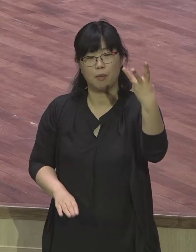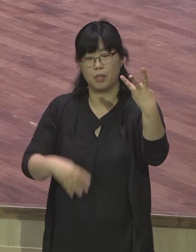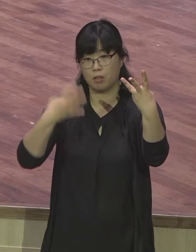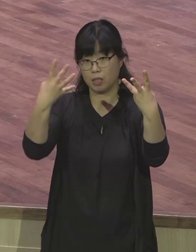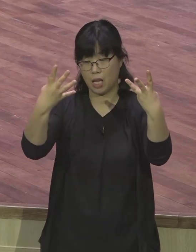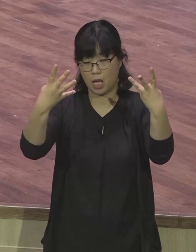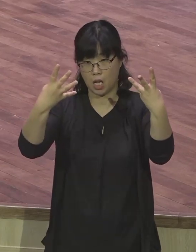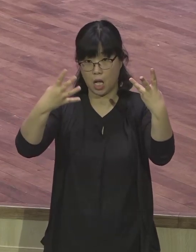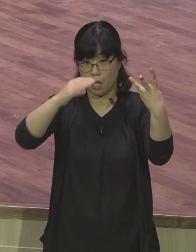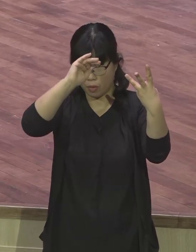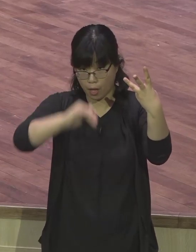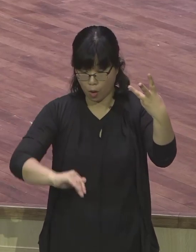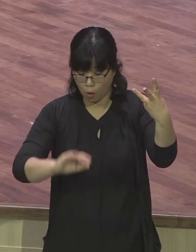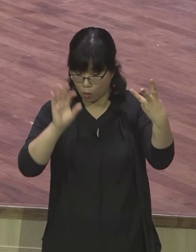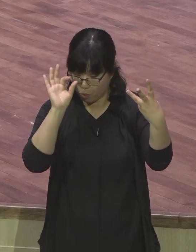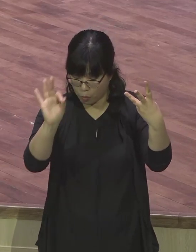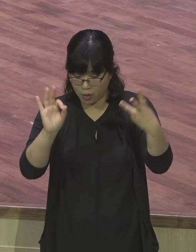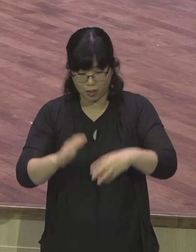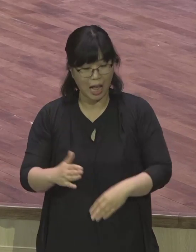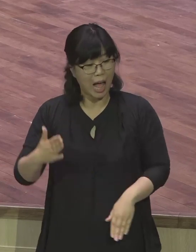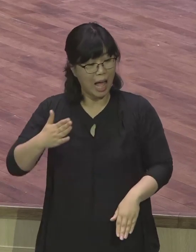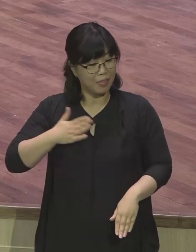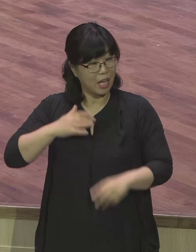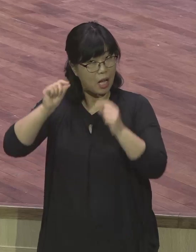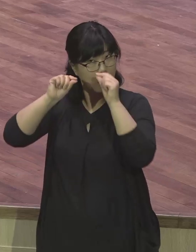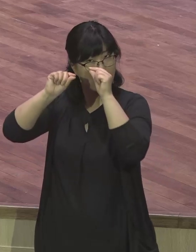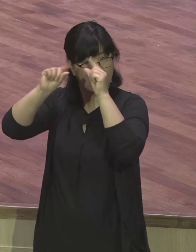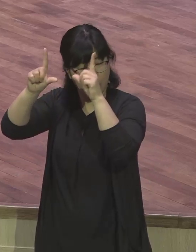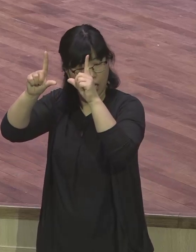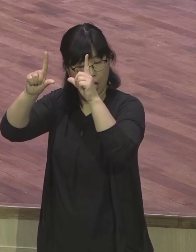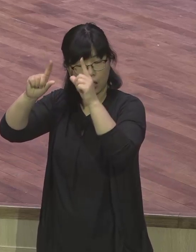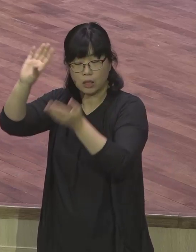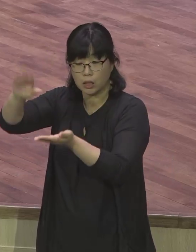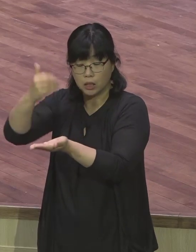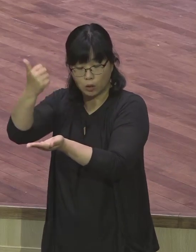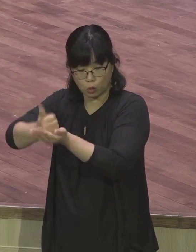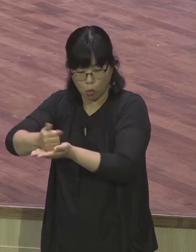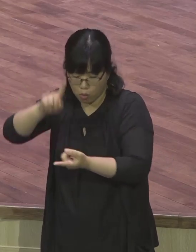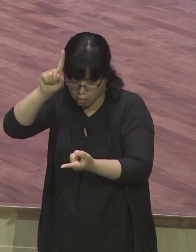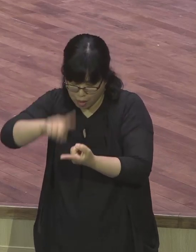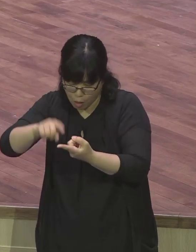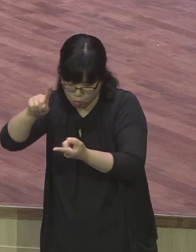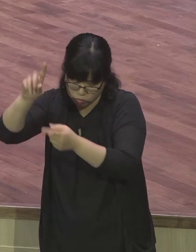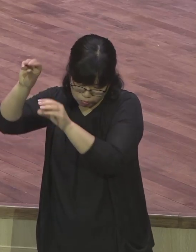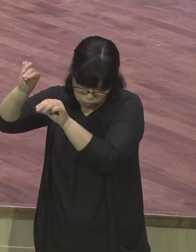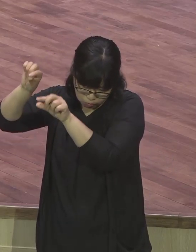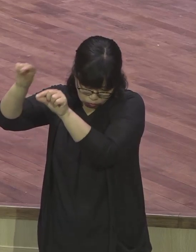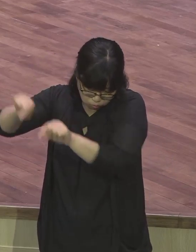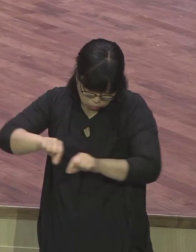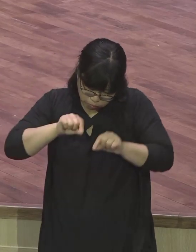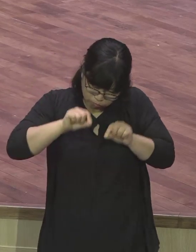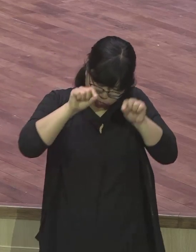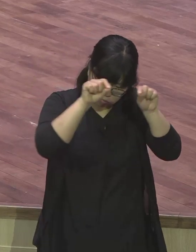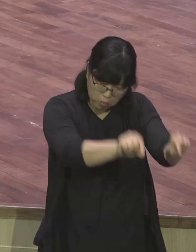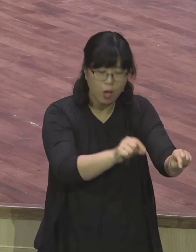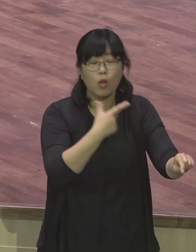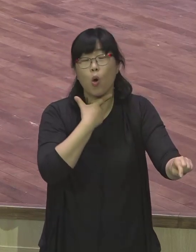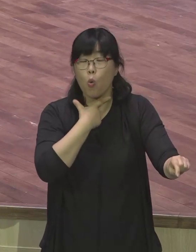그리스를 너희도 깨달기를 원한다고 말씀하고 있습니다 이 말은 바울은 그리스도를 통해서 오는